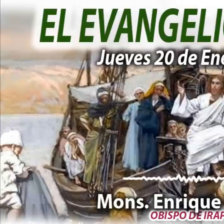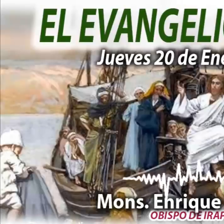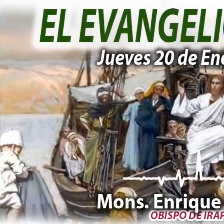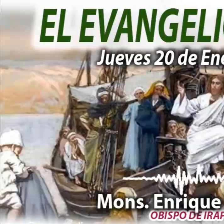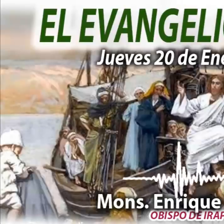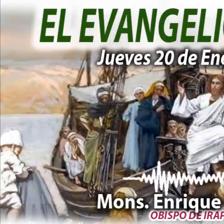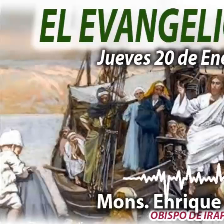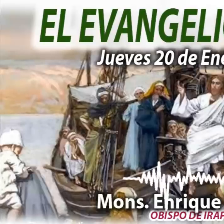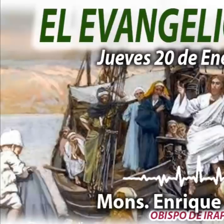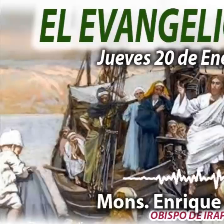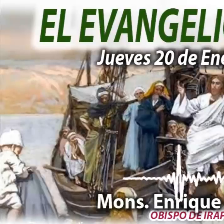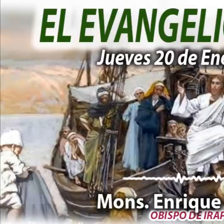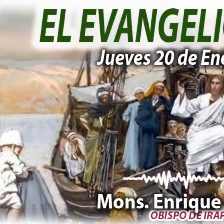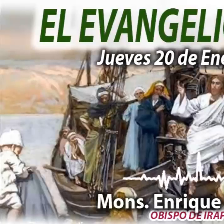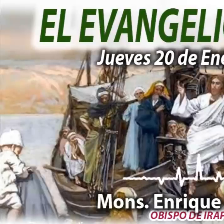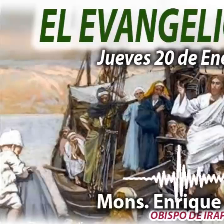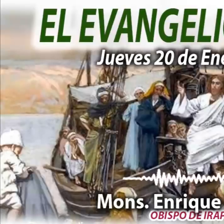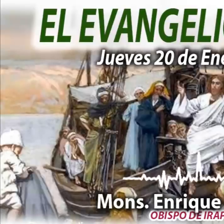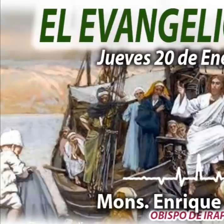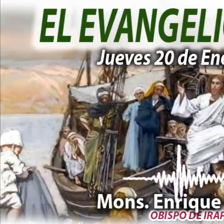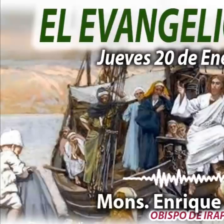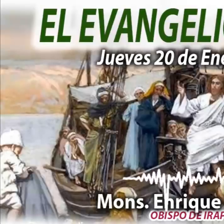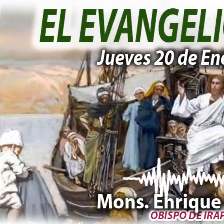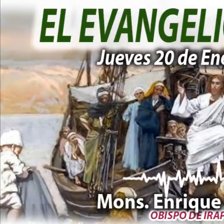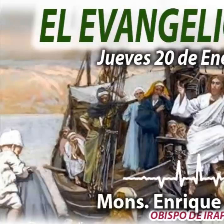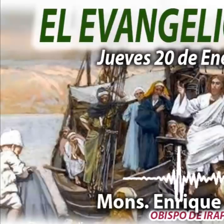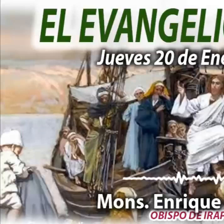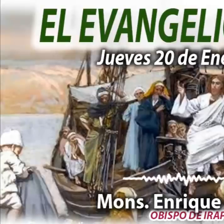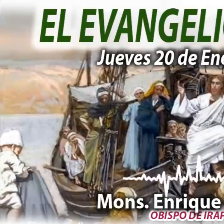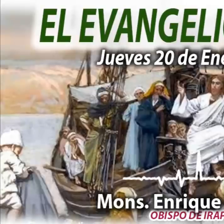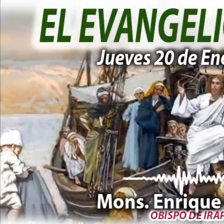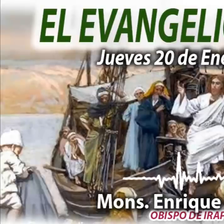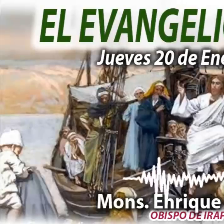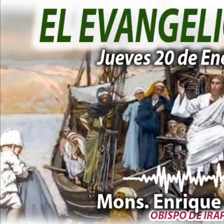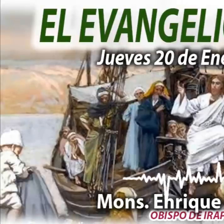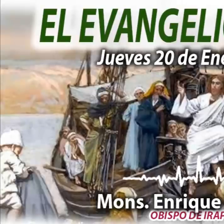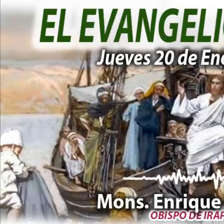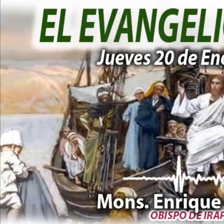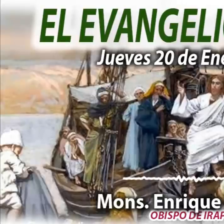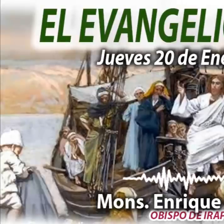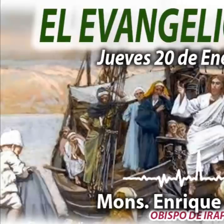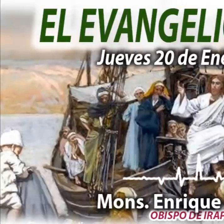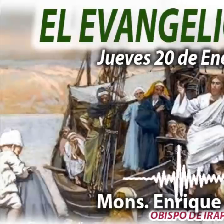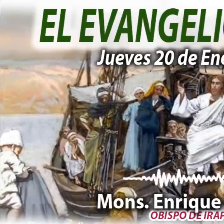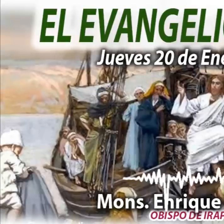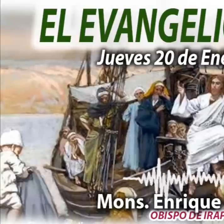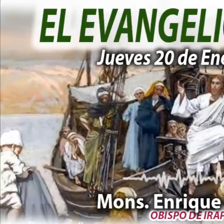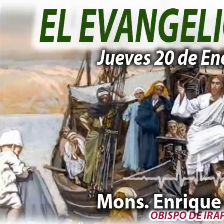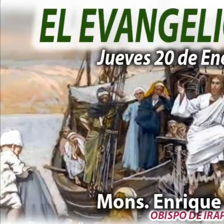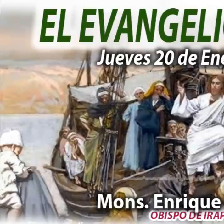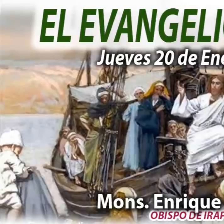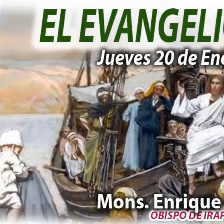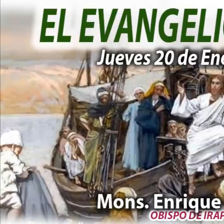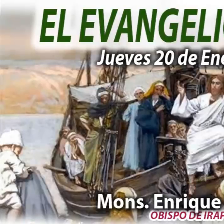El Evangelio del Día, en voz de Monseñor Enrique Díaz, a través de Radio María, Voz de